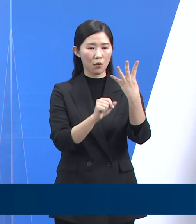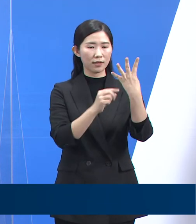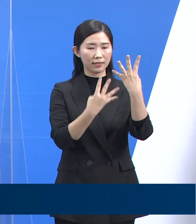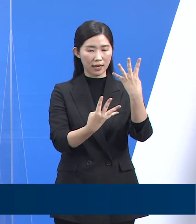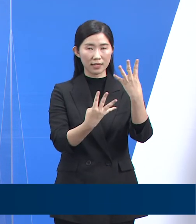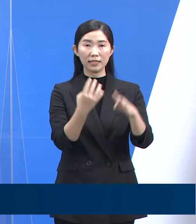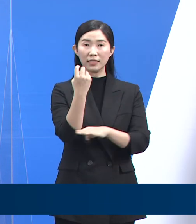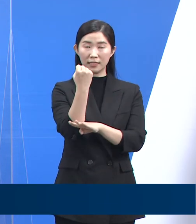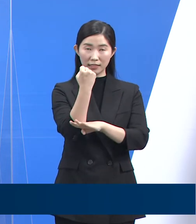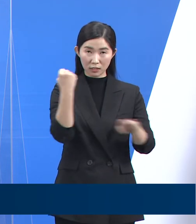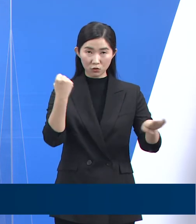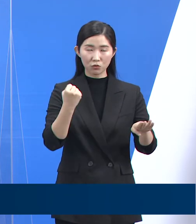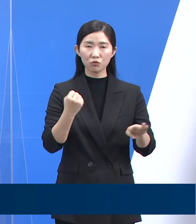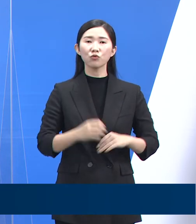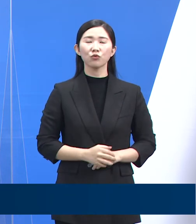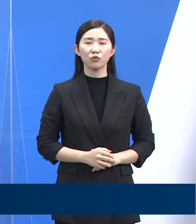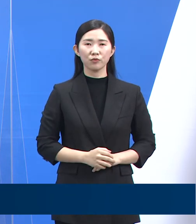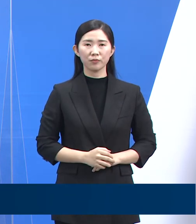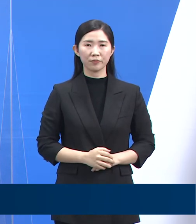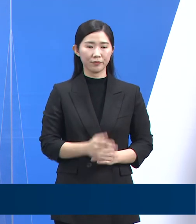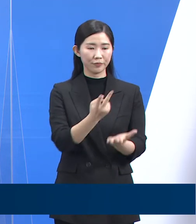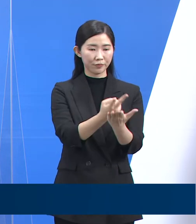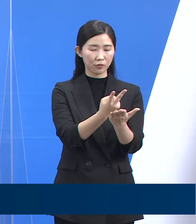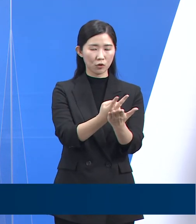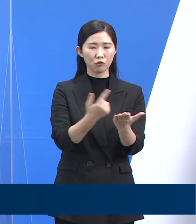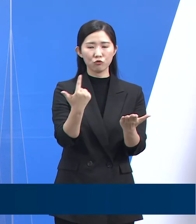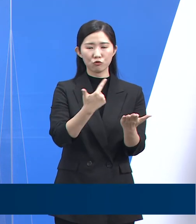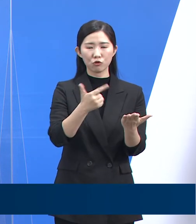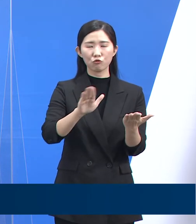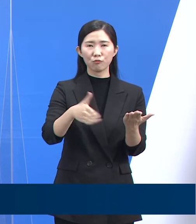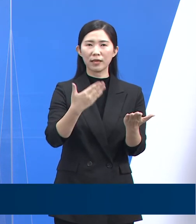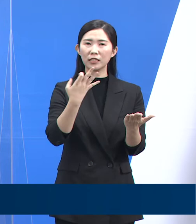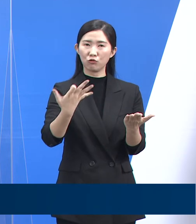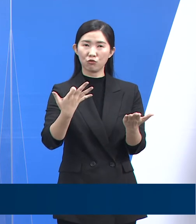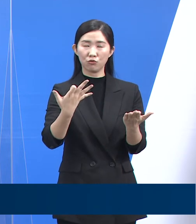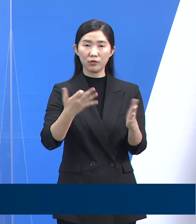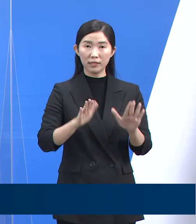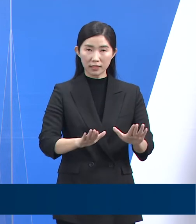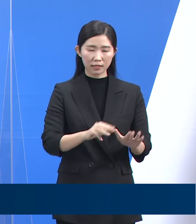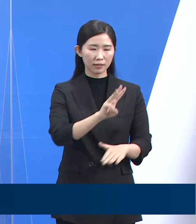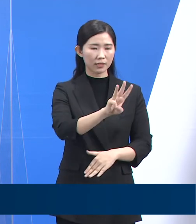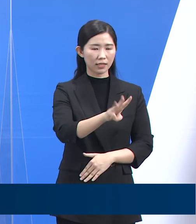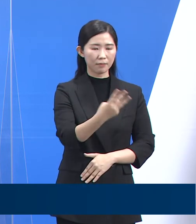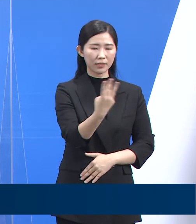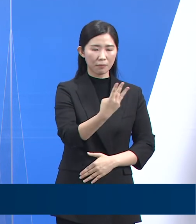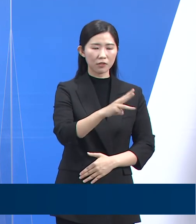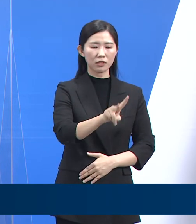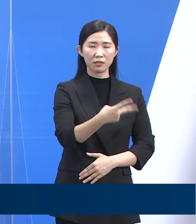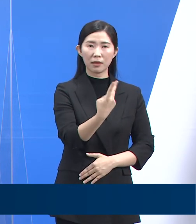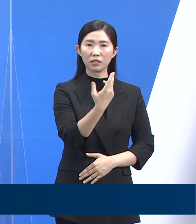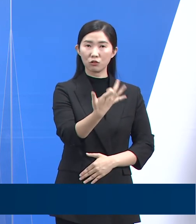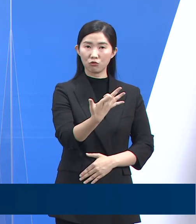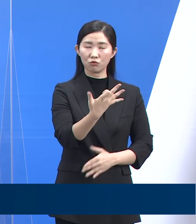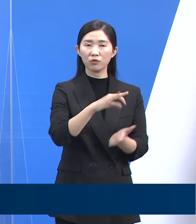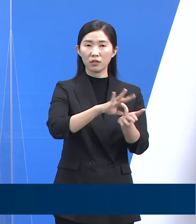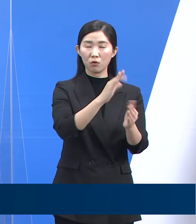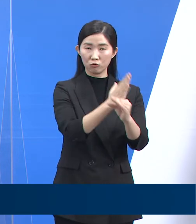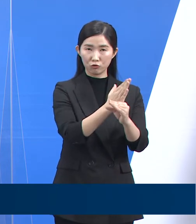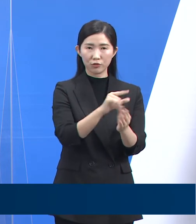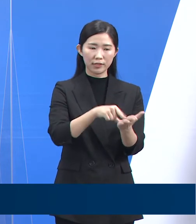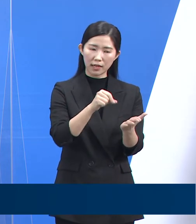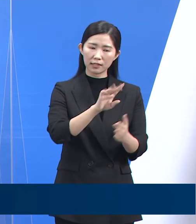기준 도내 의료기관 확보병상은 6,919병상입니다. 현재 3,206병상을 사용하고 있으며 병상 가동률은